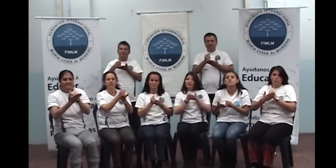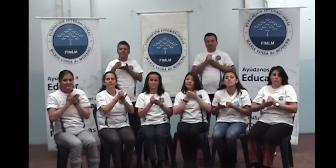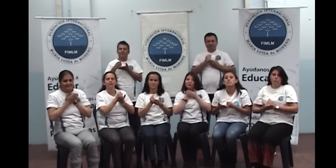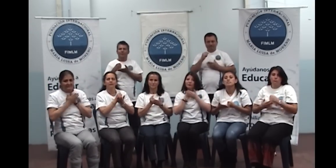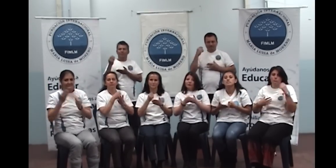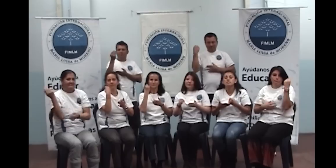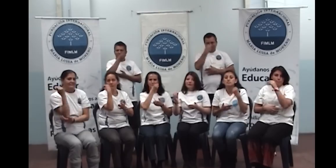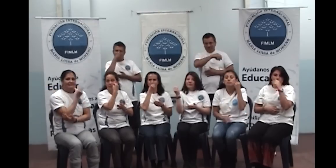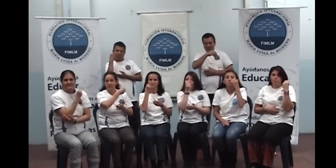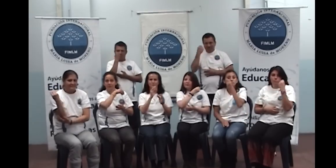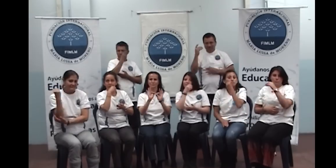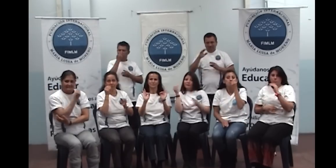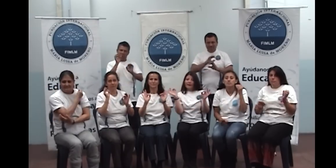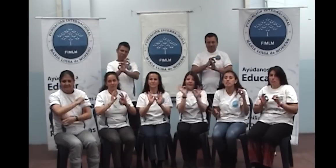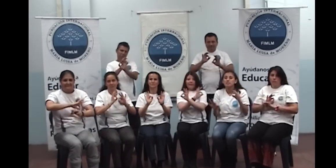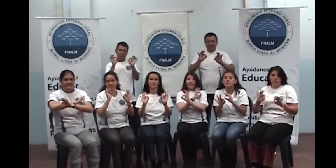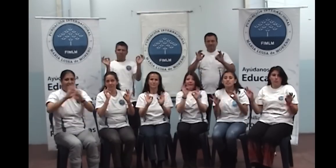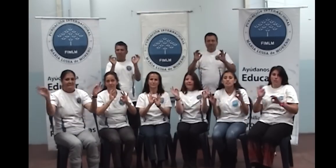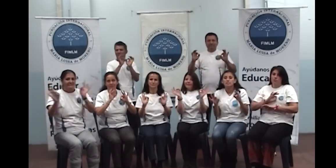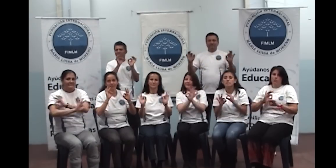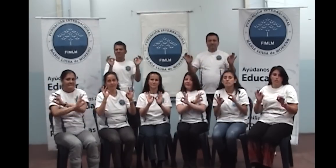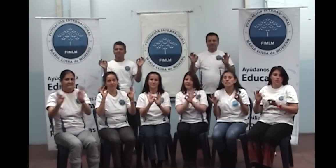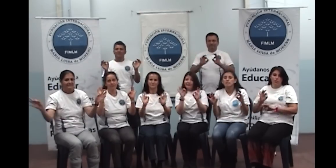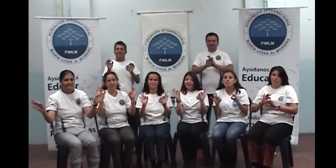en dinero como recompensa